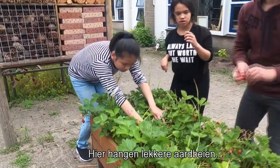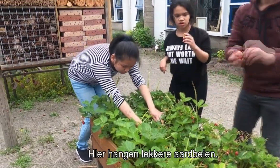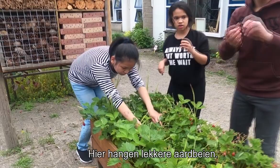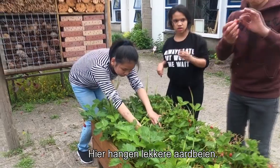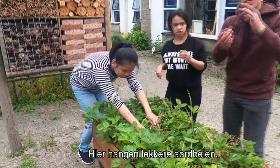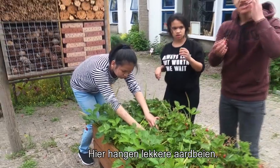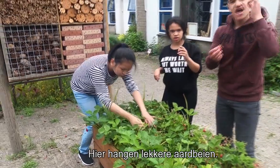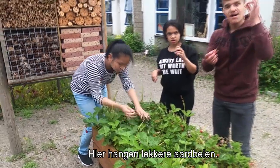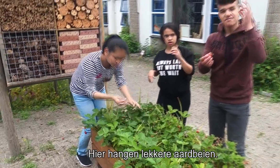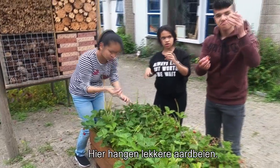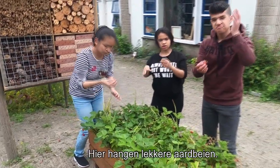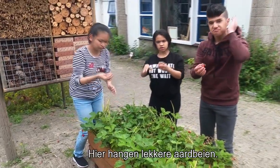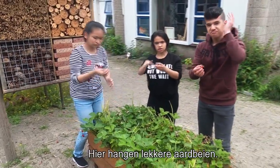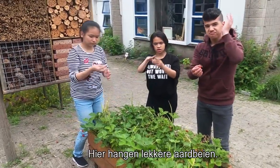Hier dan een lekkere aardbei.